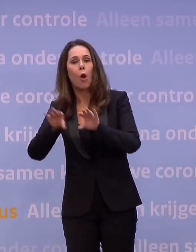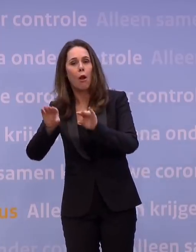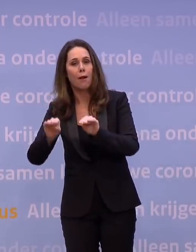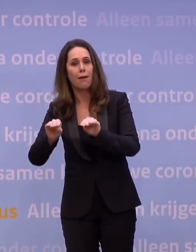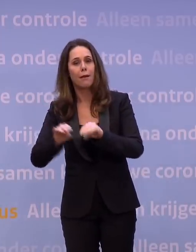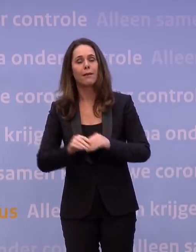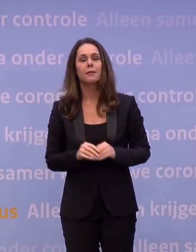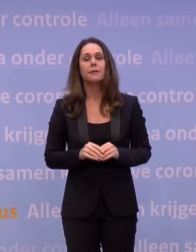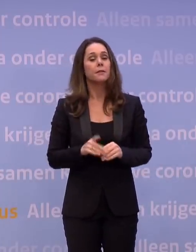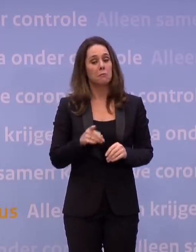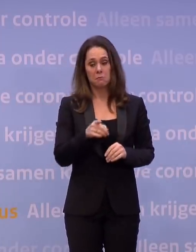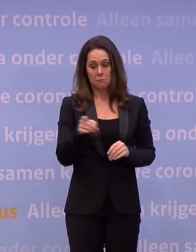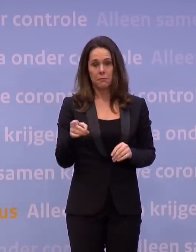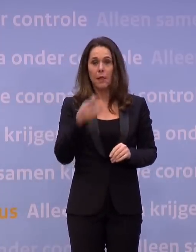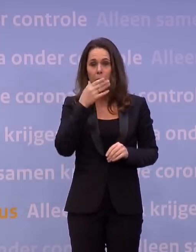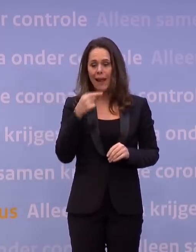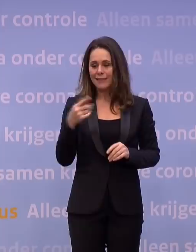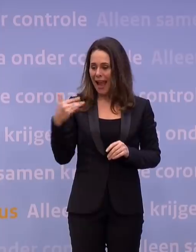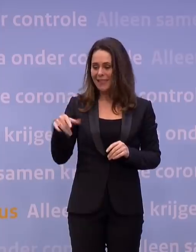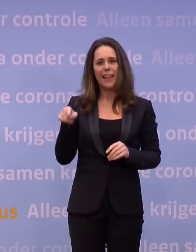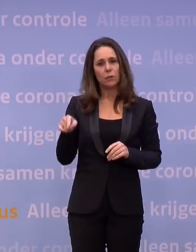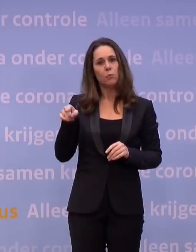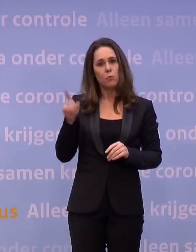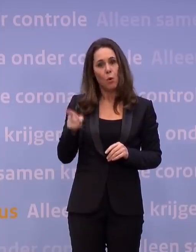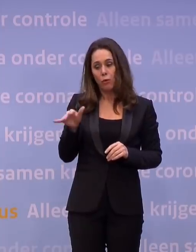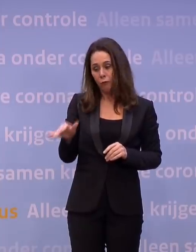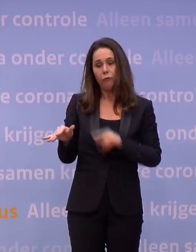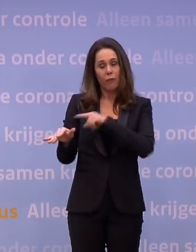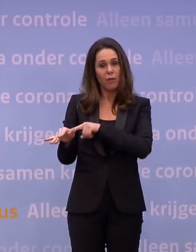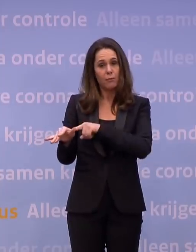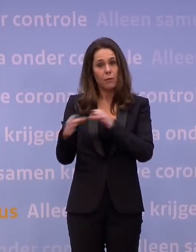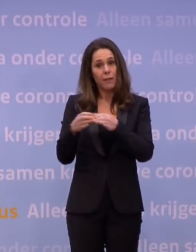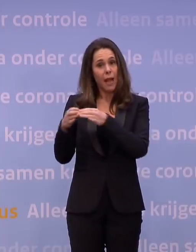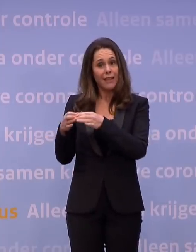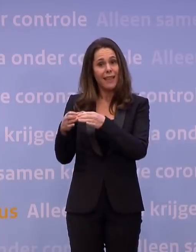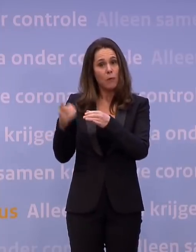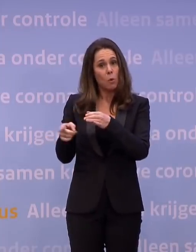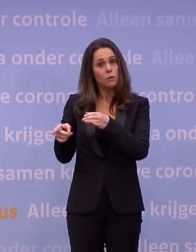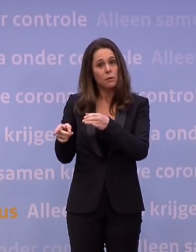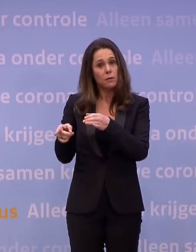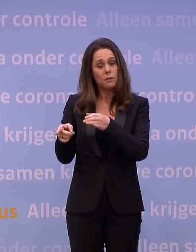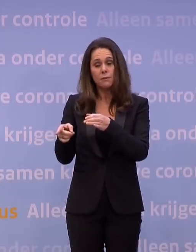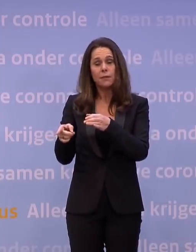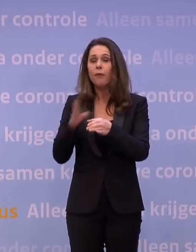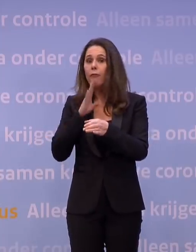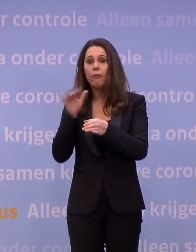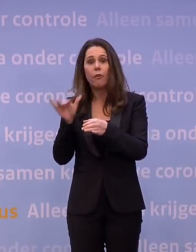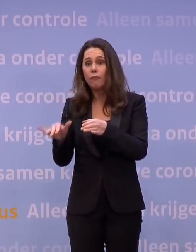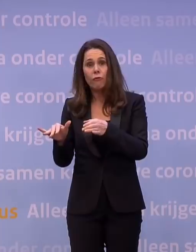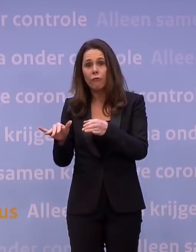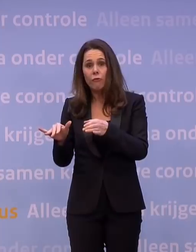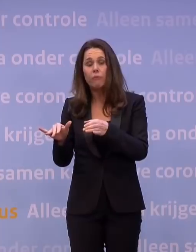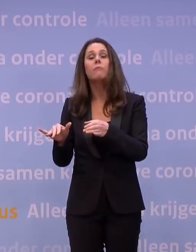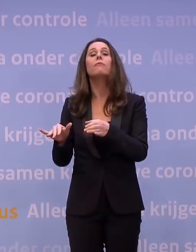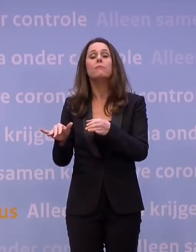Als je dan niet bent op het adres waar je hoort te zijn omdat je in quarantaine moet, wordt dat thuis geconstateerd en